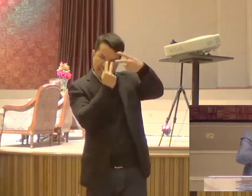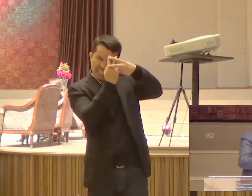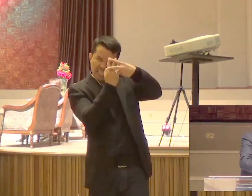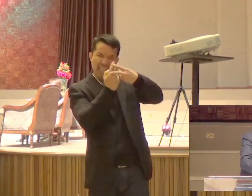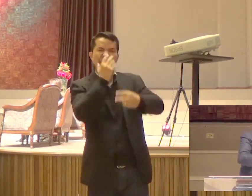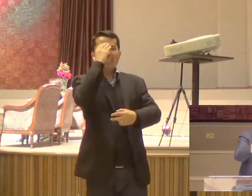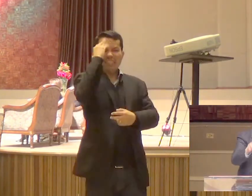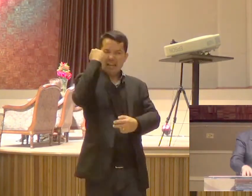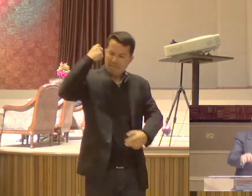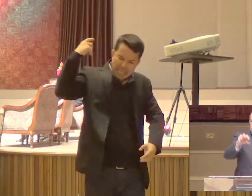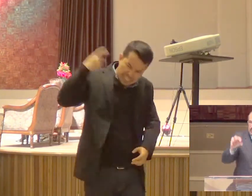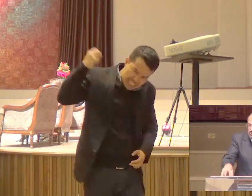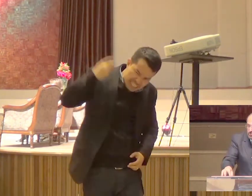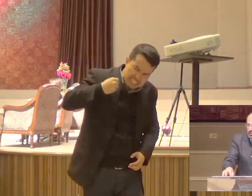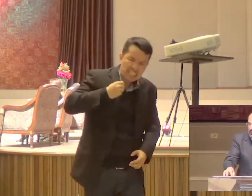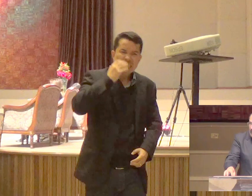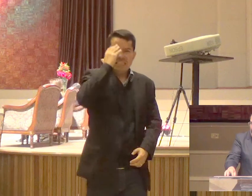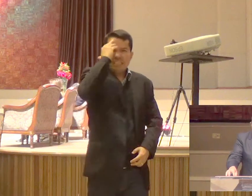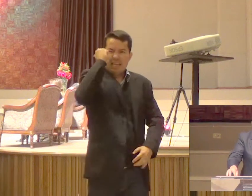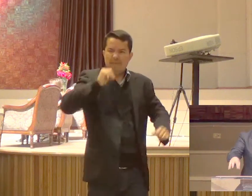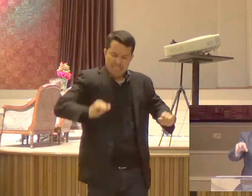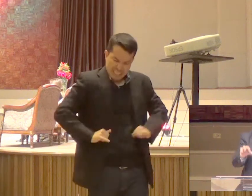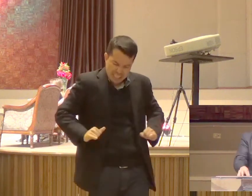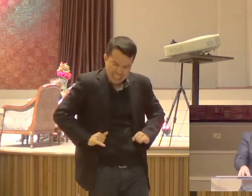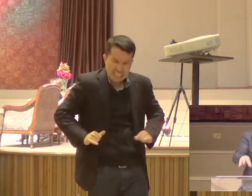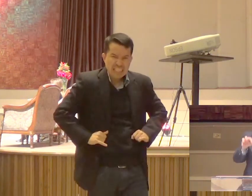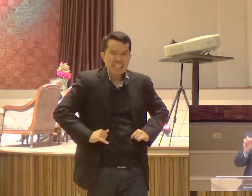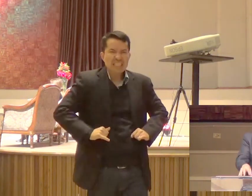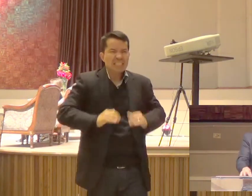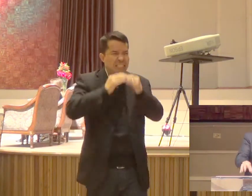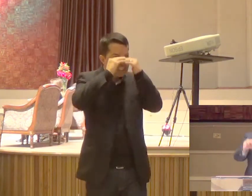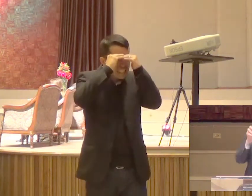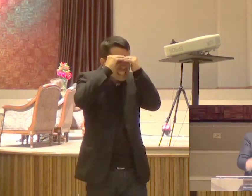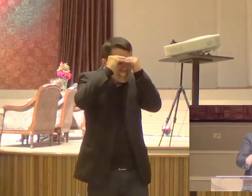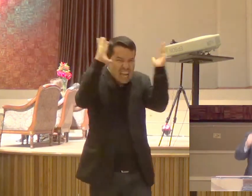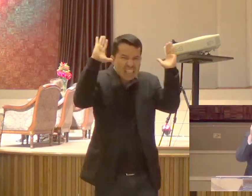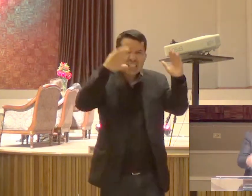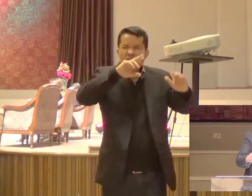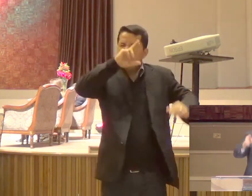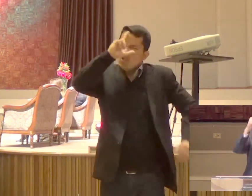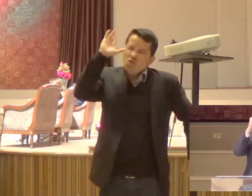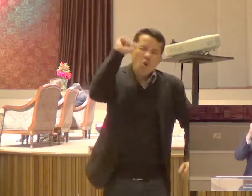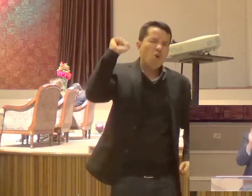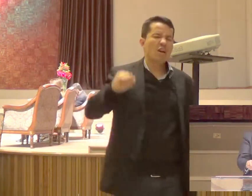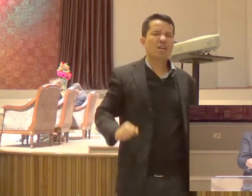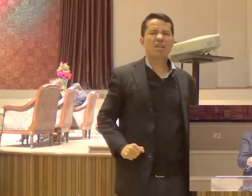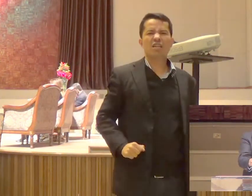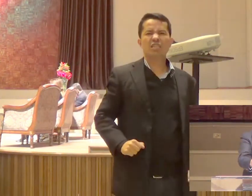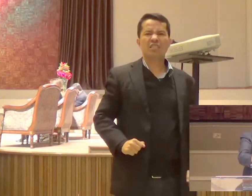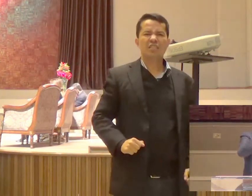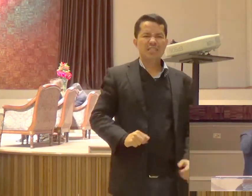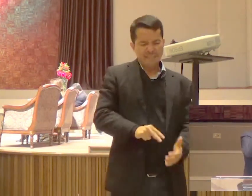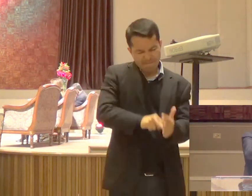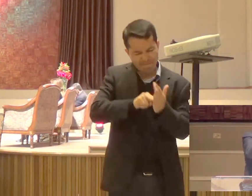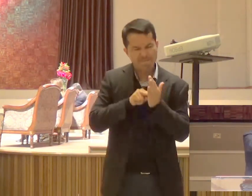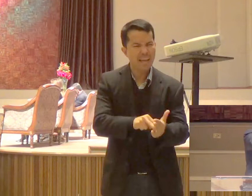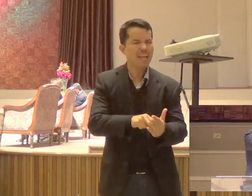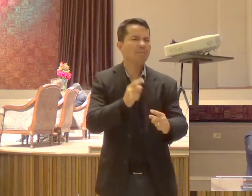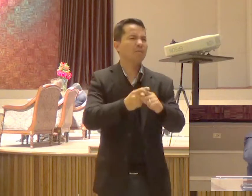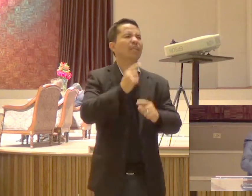Mesmo sabendo disso Um líder cristão Não sai do seu posto E não deixa de obedecer